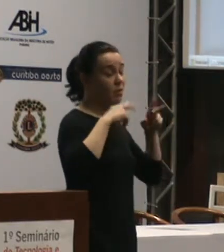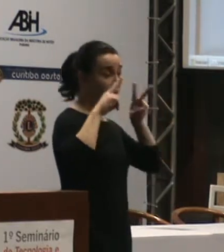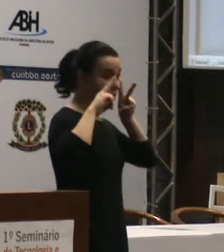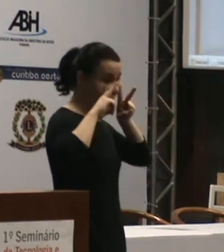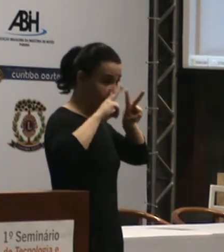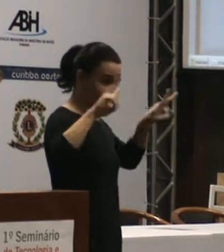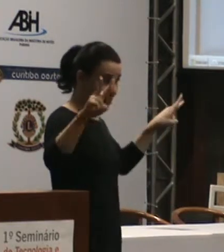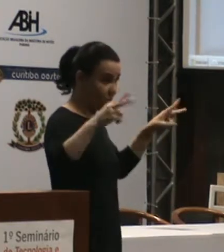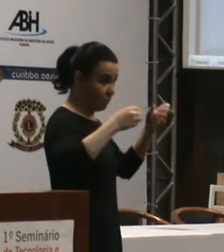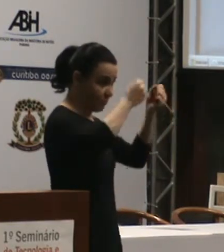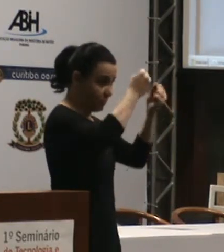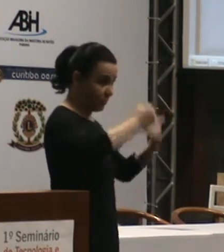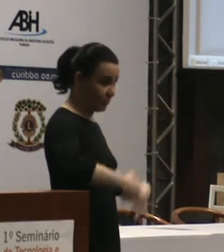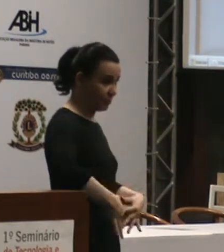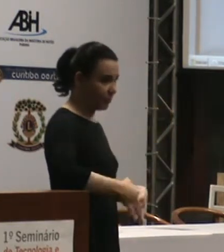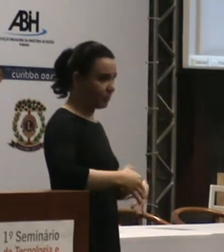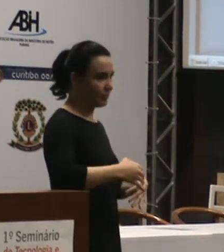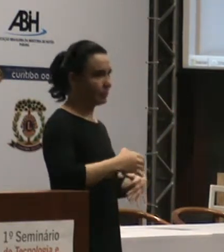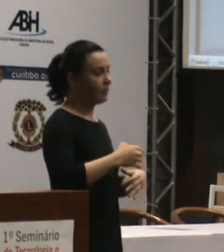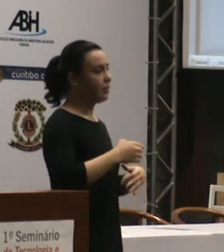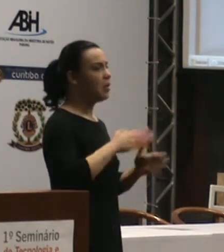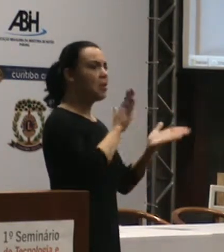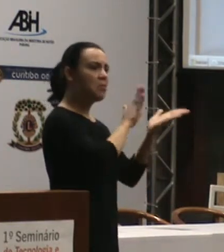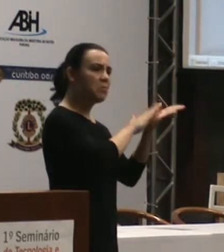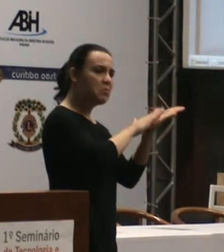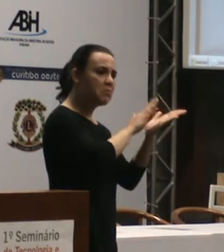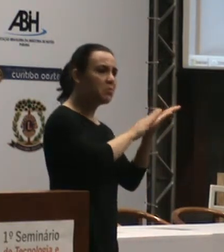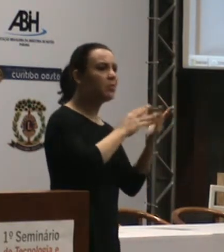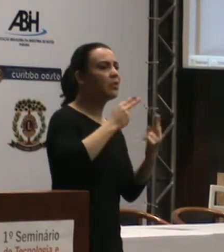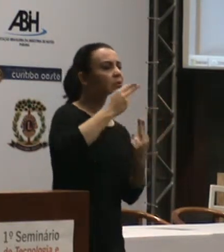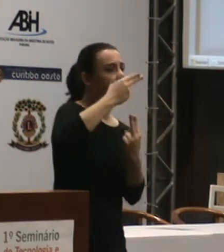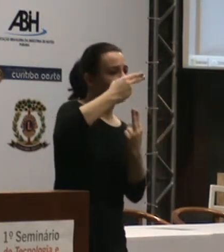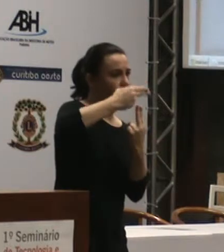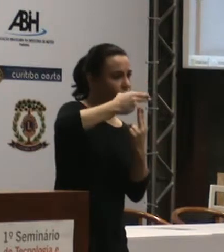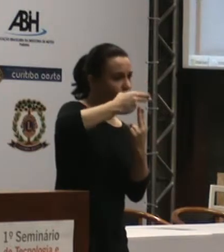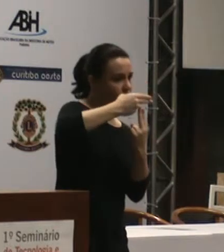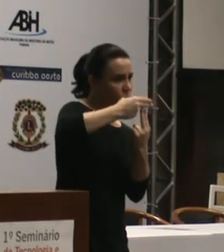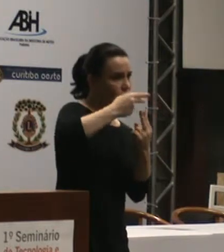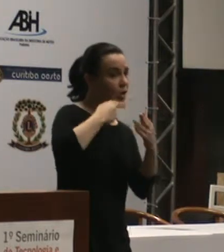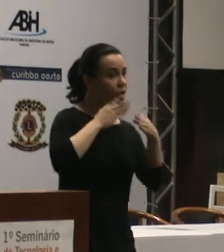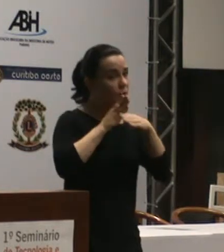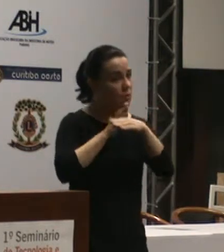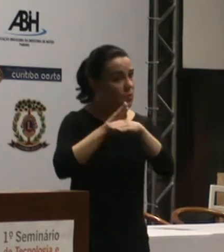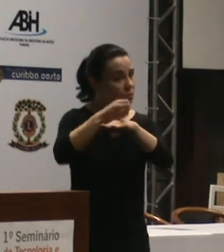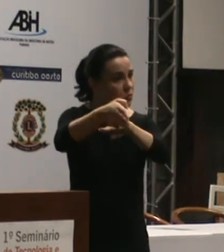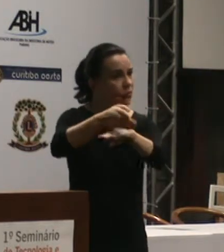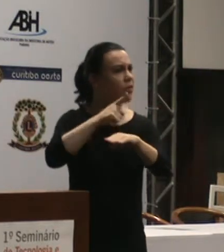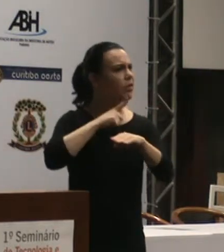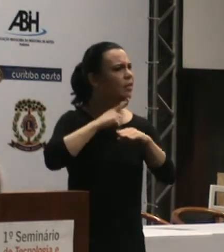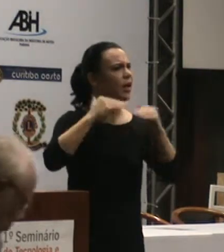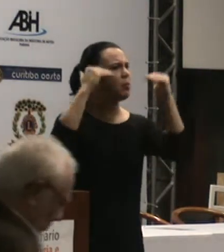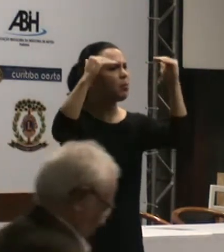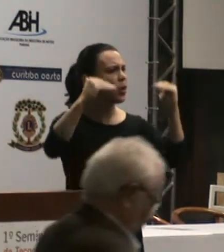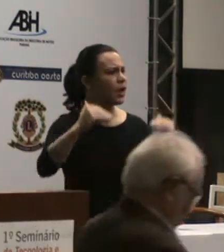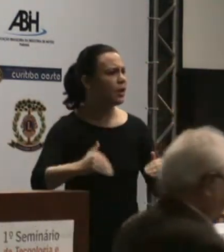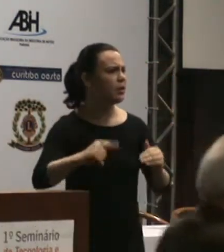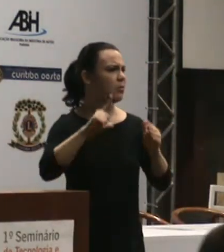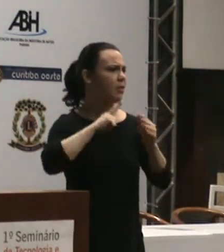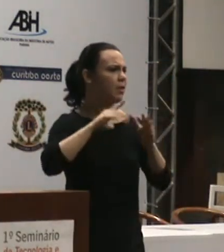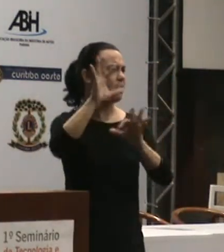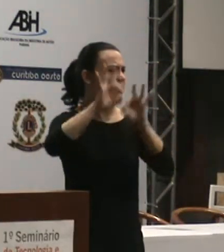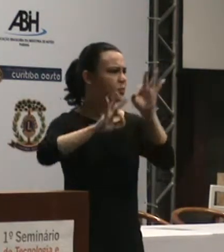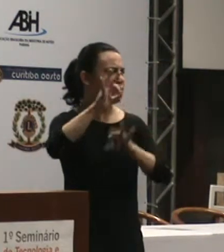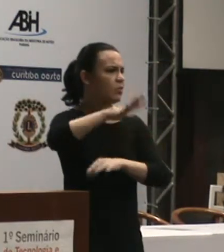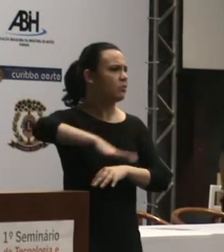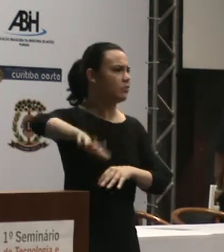parabenizar a instituição, estender essa ideia para as